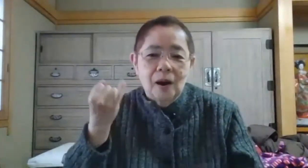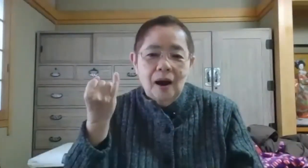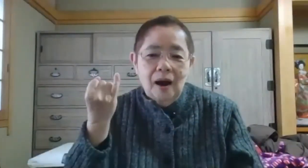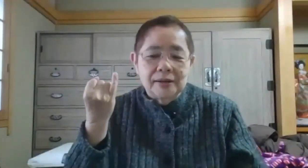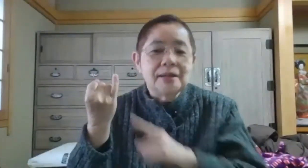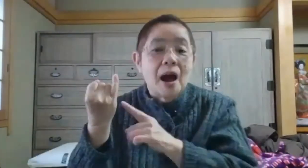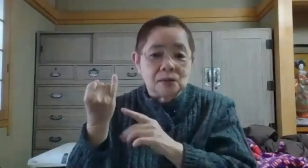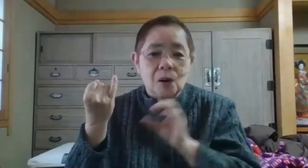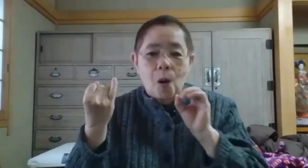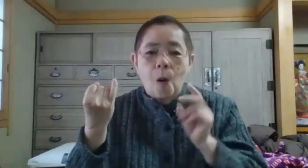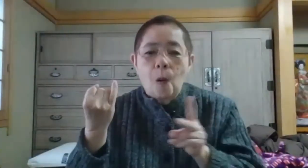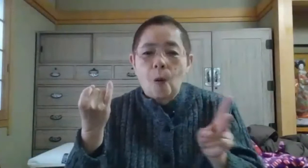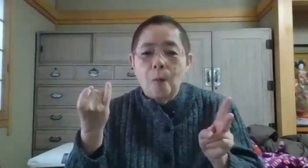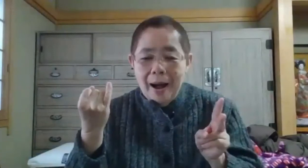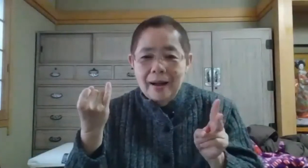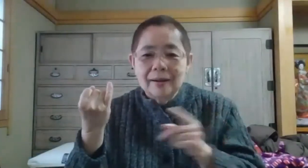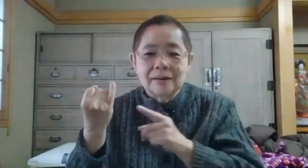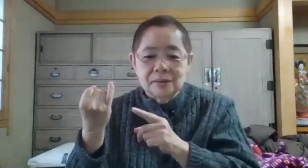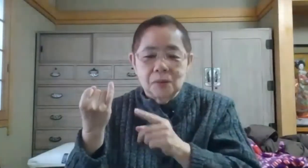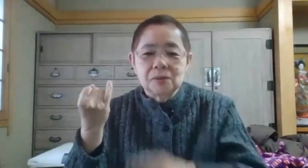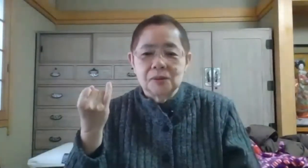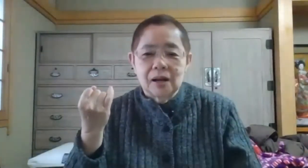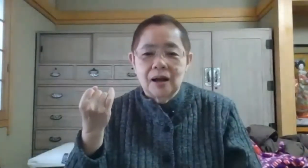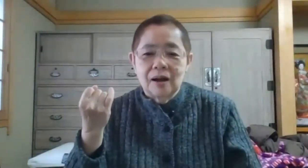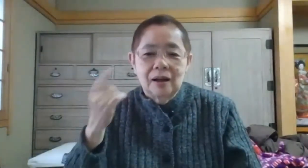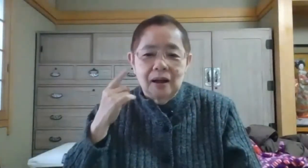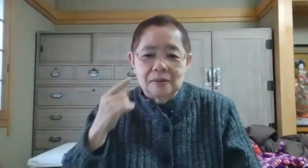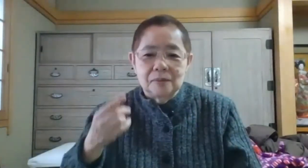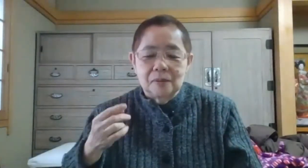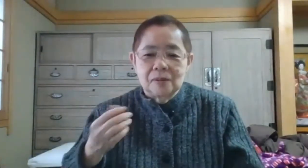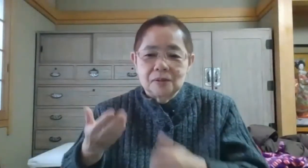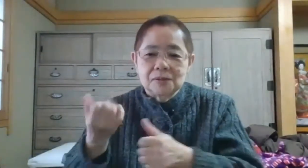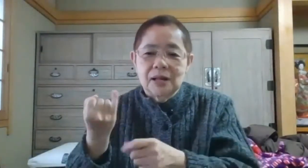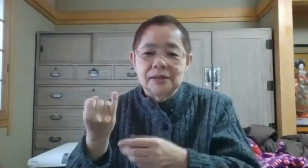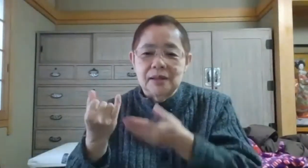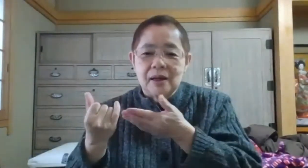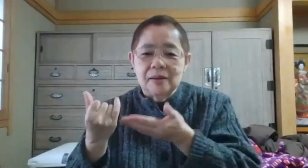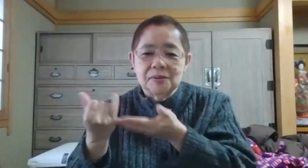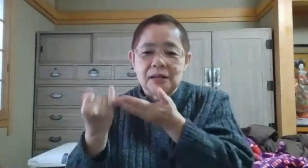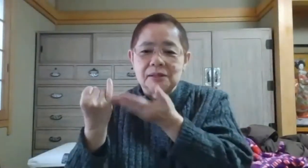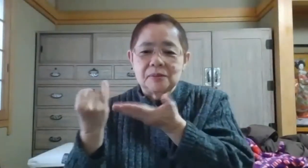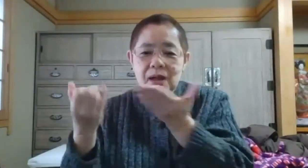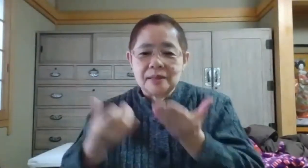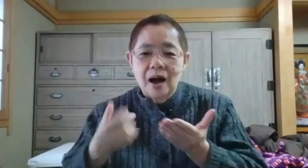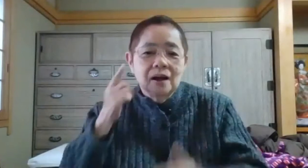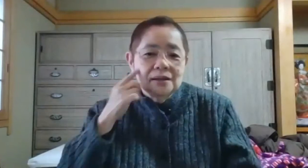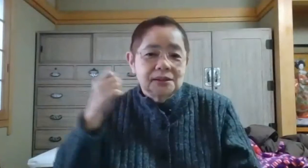姉であるおばとそれから育てて育ててくれた父